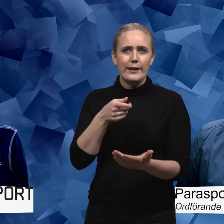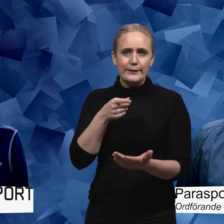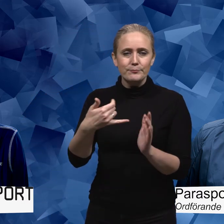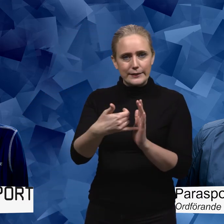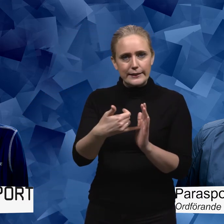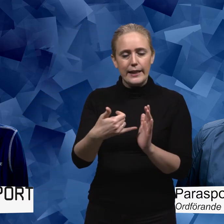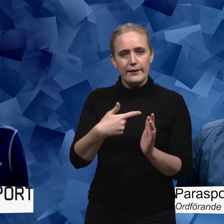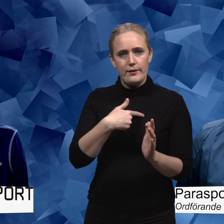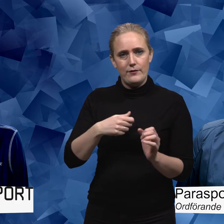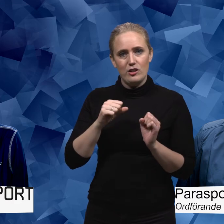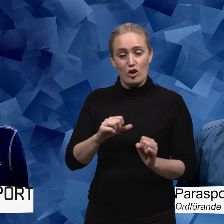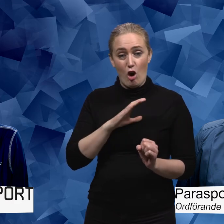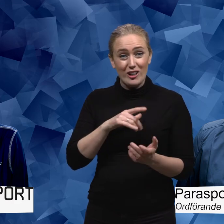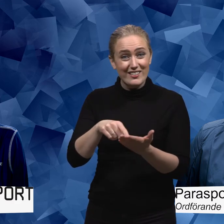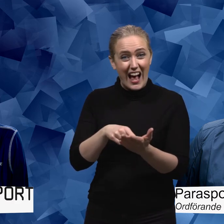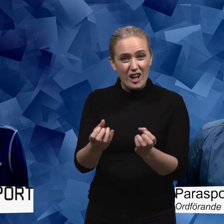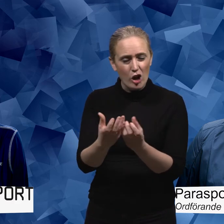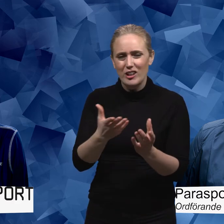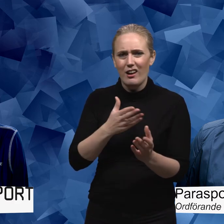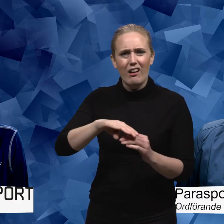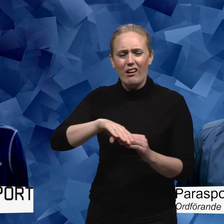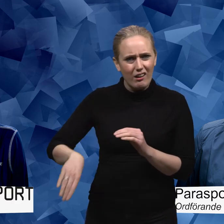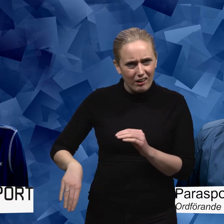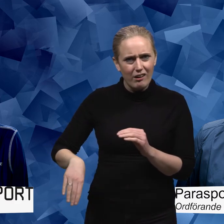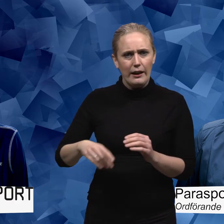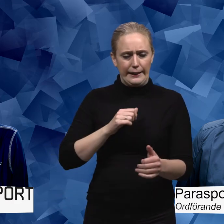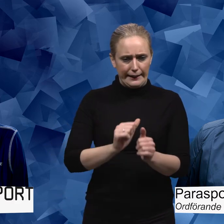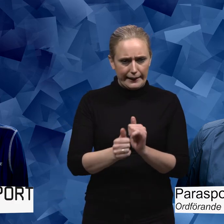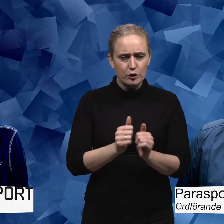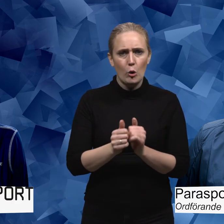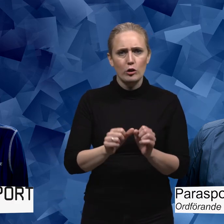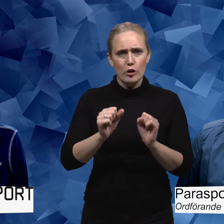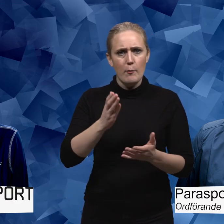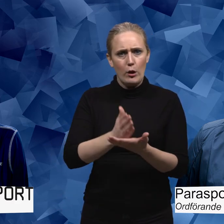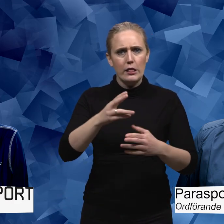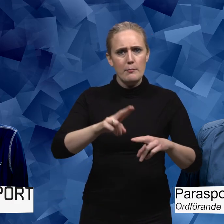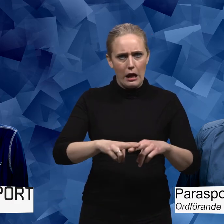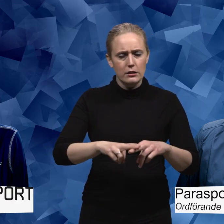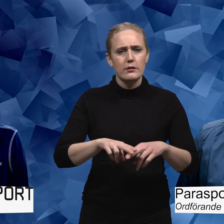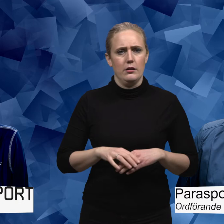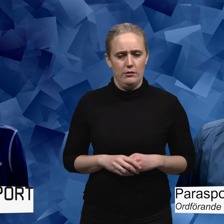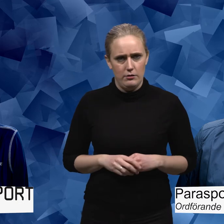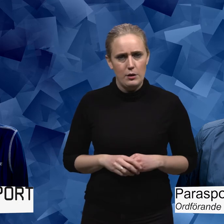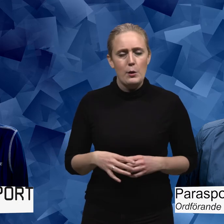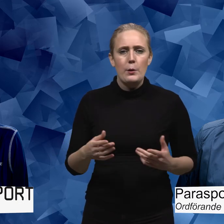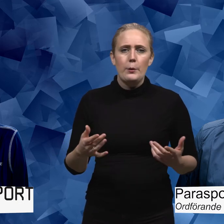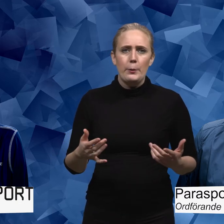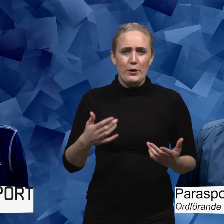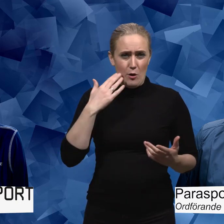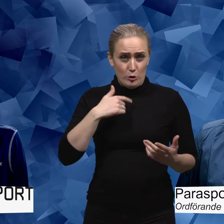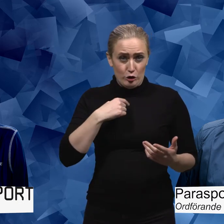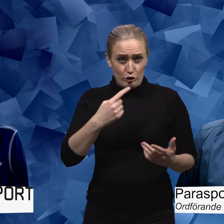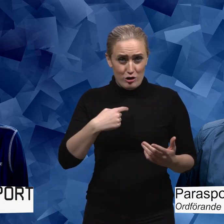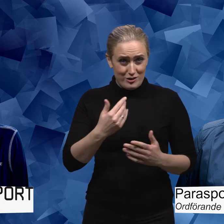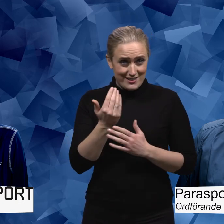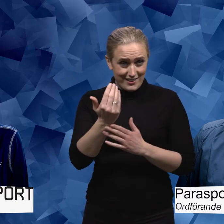om att vi ska sluta med särlösningar. Att idrotten ska vara där idrotten hör hemma. Och vi nämnde ju